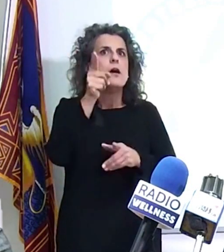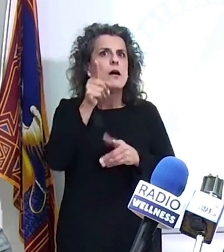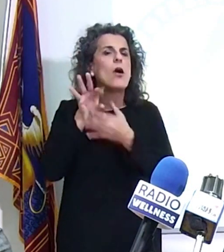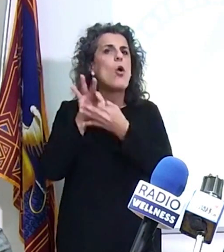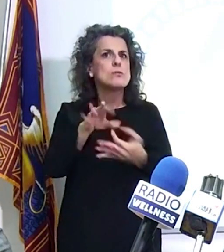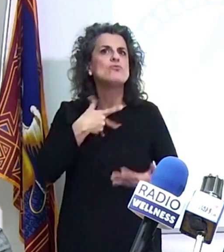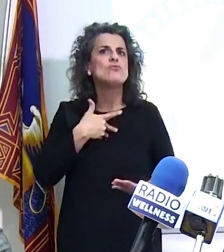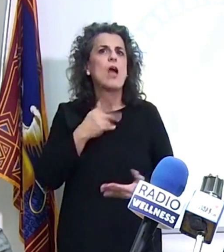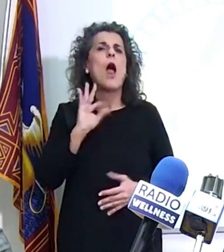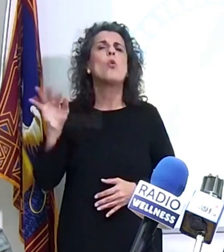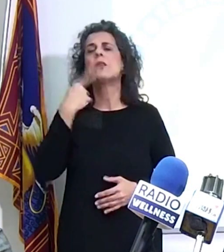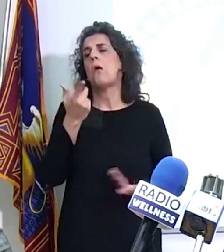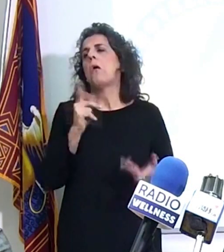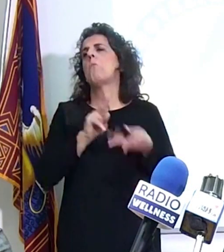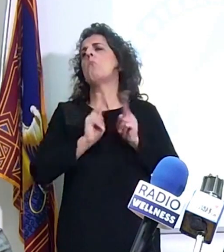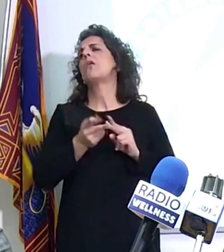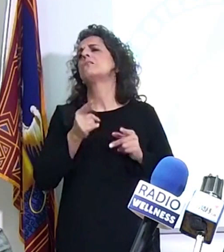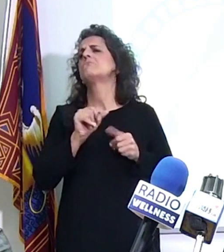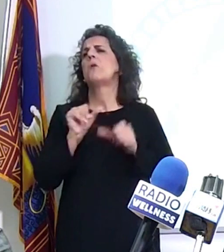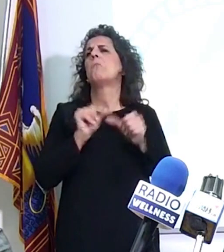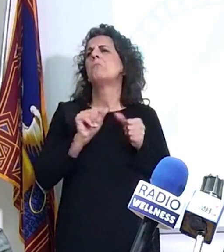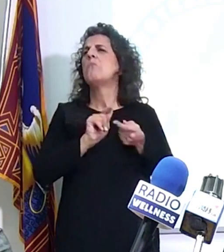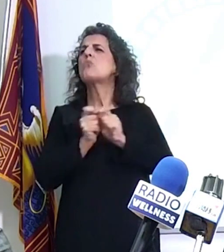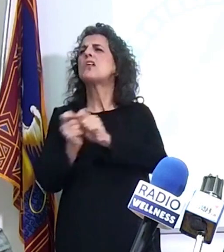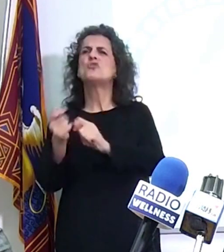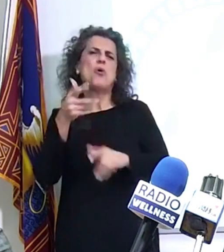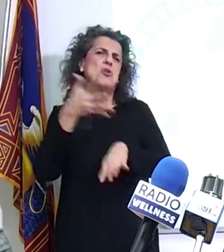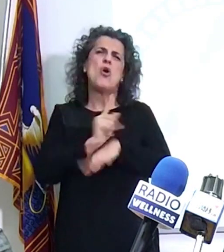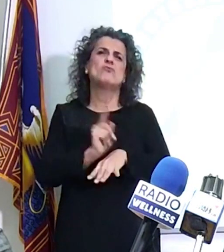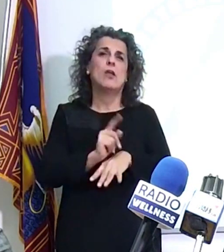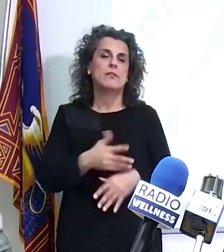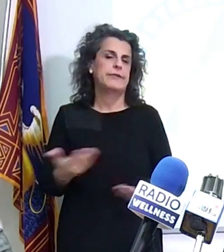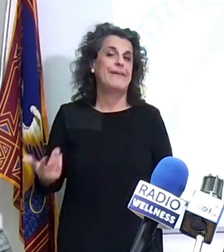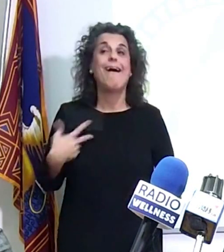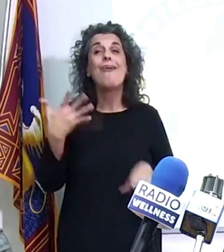mutazione non c'entra niente. Ma il problema è che tutti questi che parlano non rischiano niente a parlare.